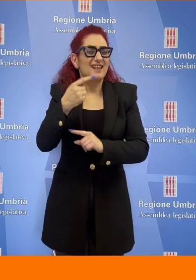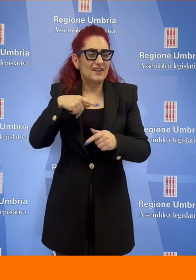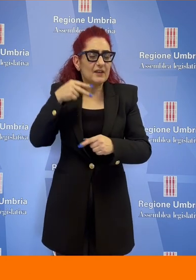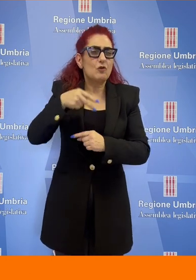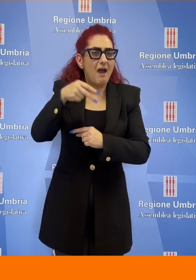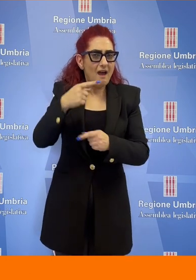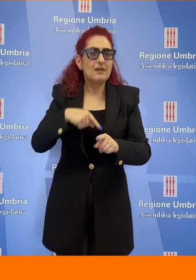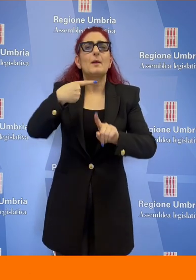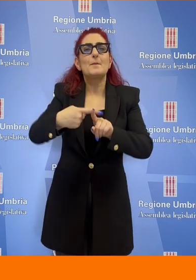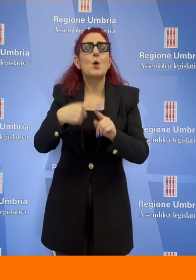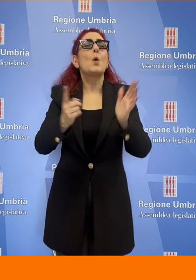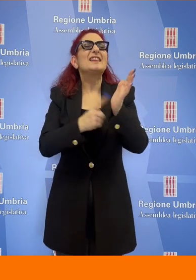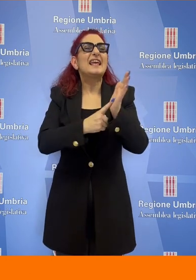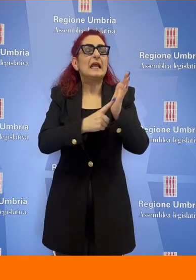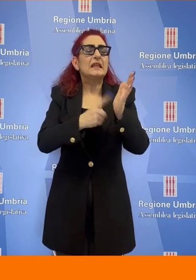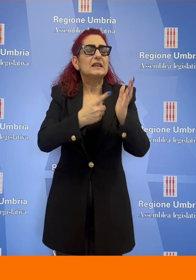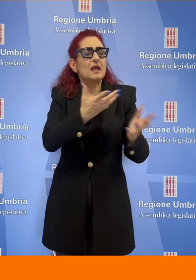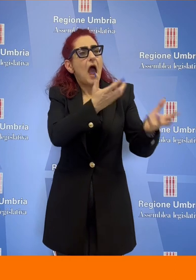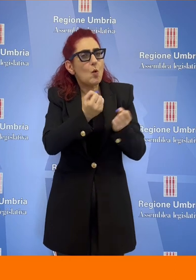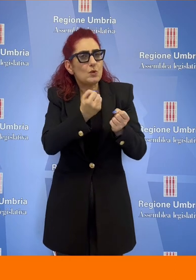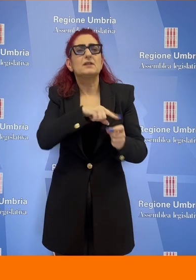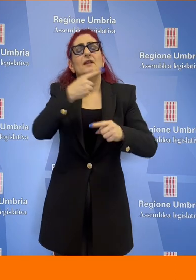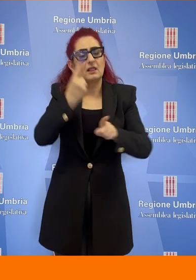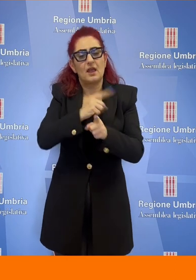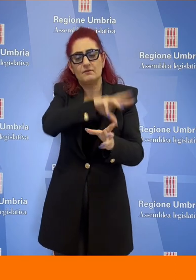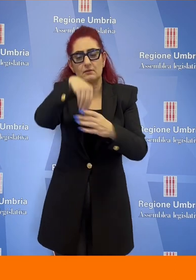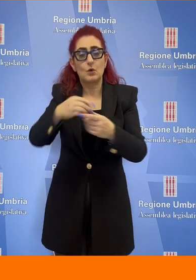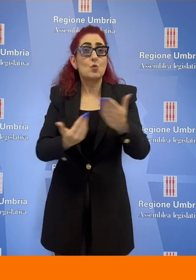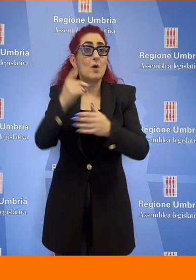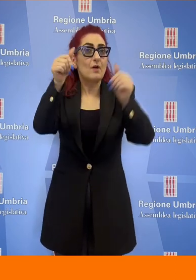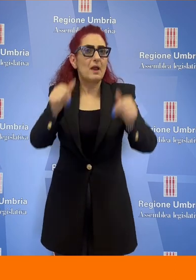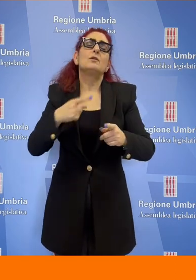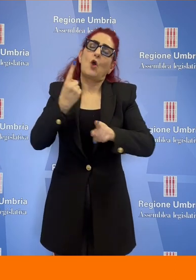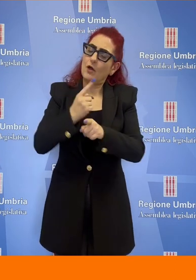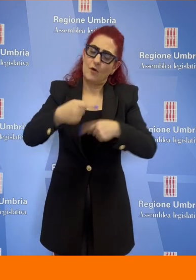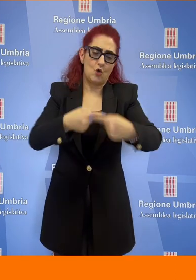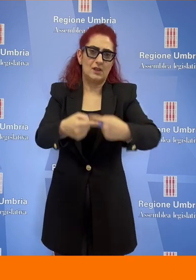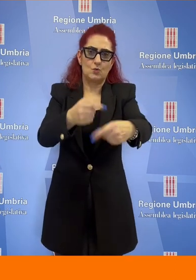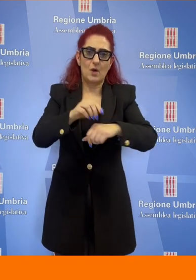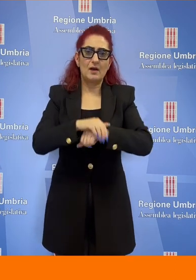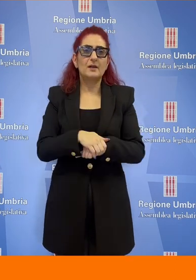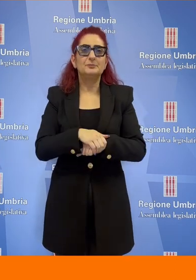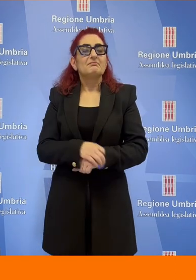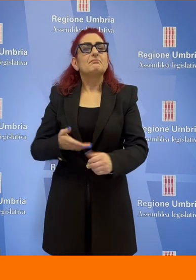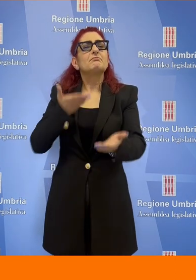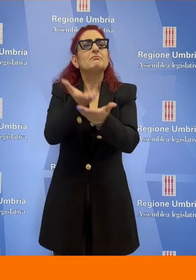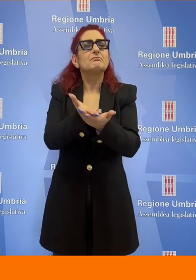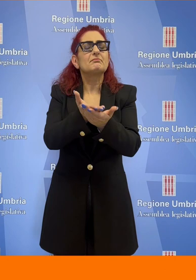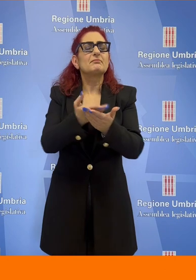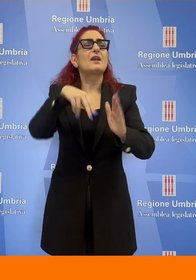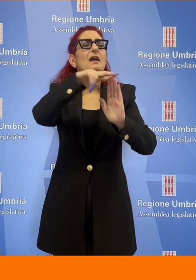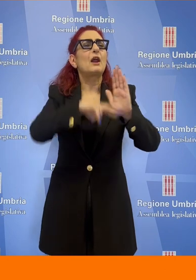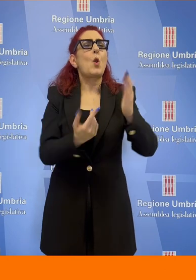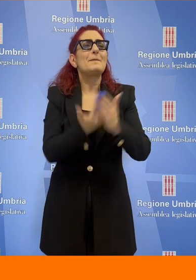servizio e diritti individuali acquisiti o in essere al momento del cambio di appalto. Presentato il nuovo